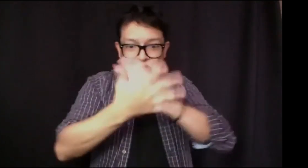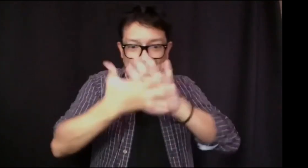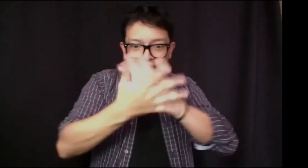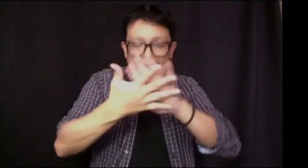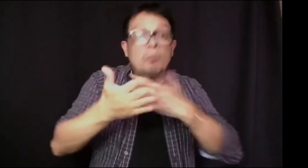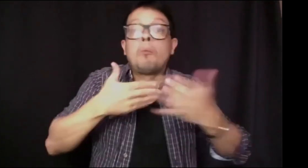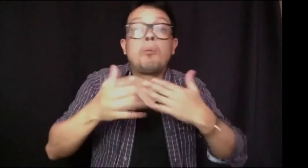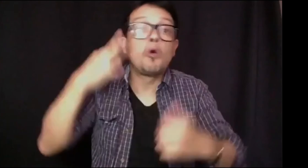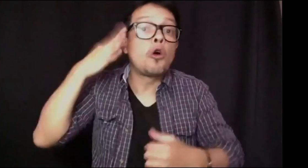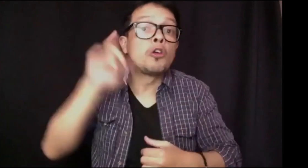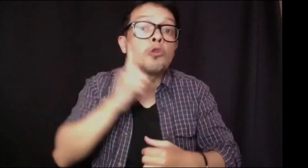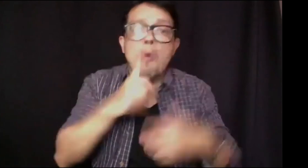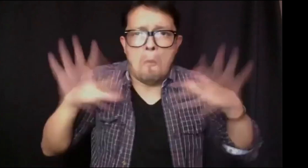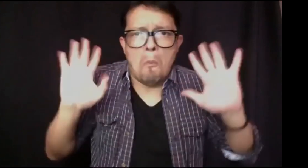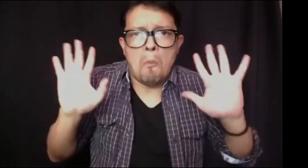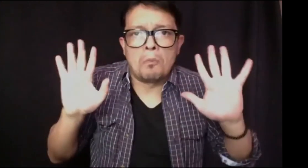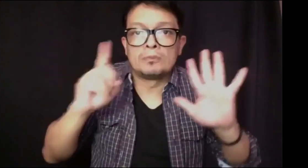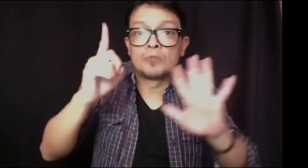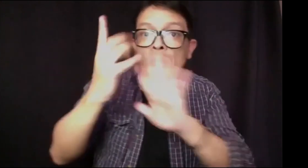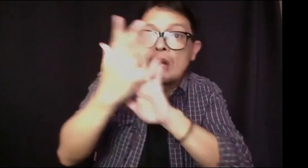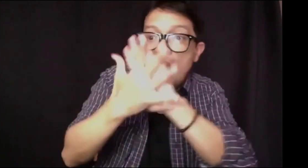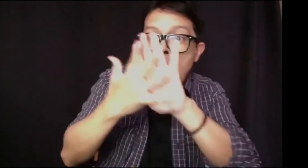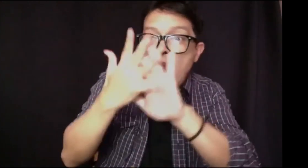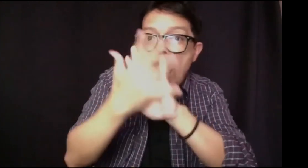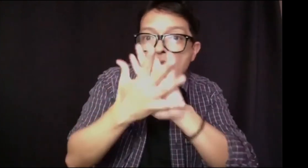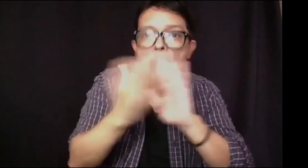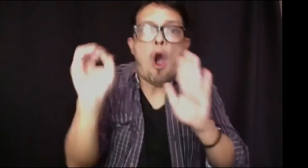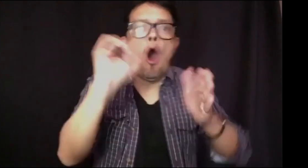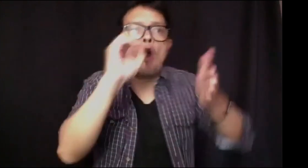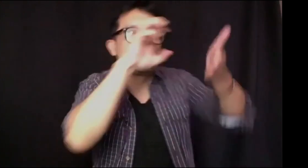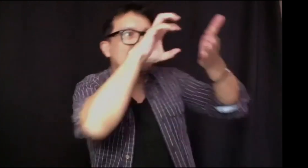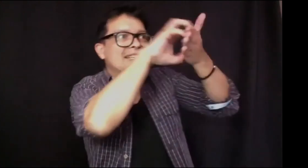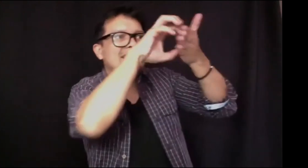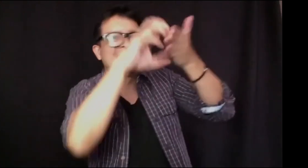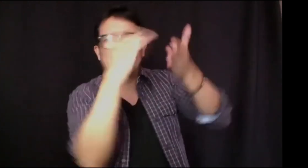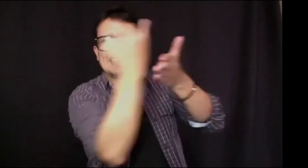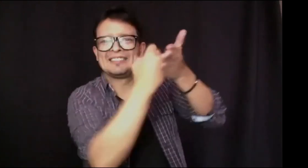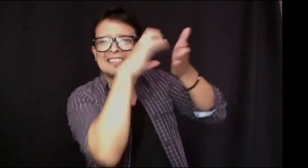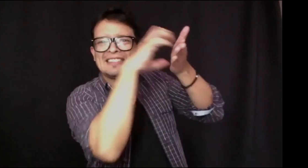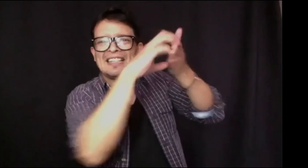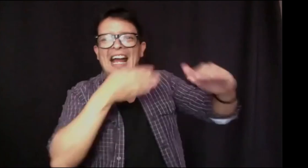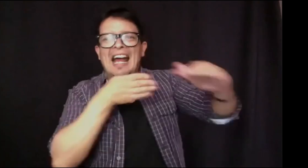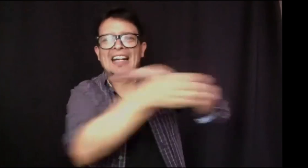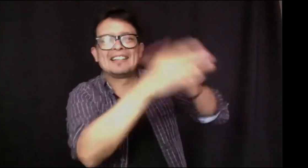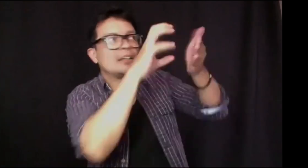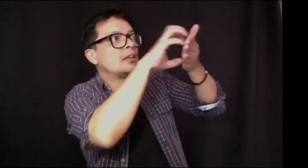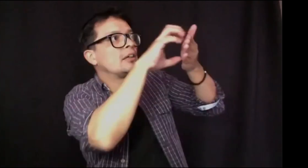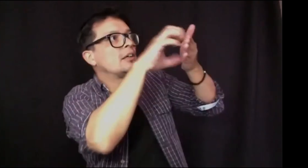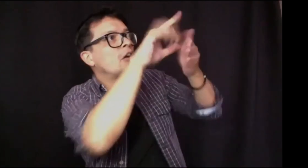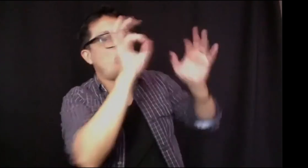incluidas, no sería un proceso de inclusión. Entonces, lo más importante allí, independientemente de todo, es que